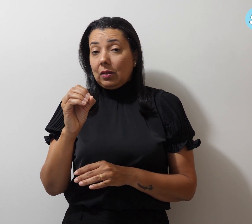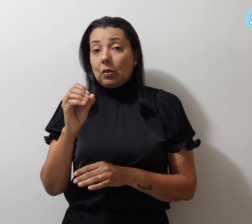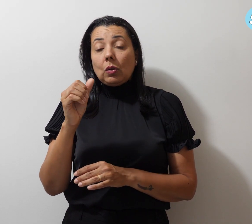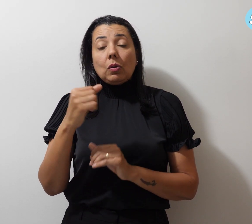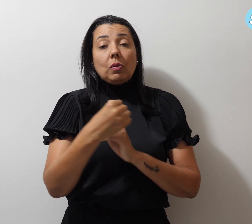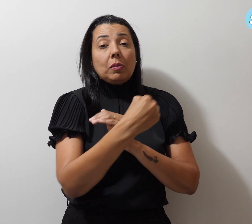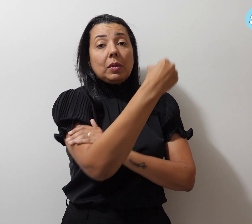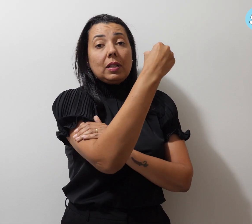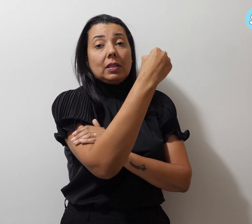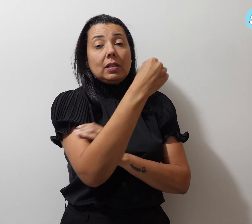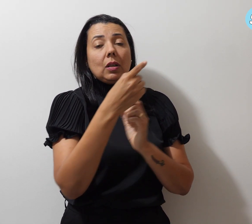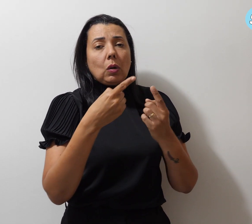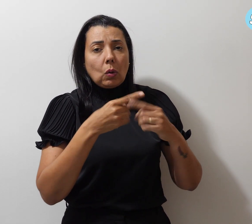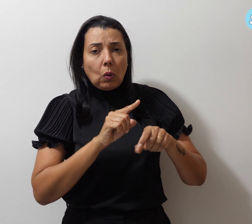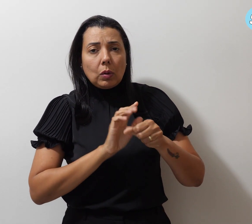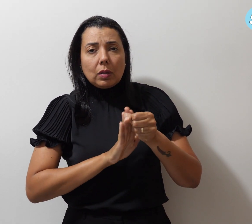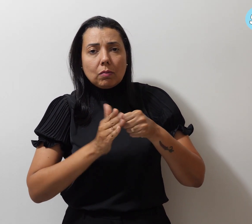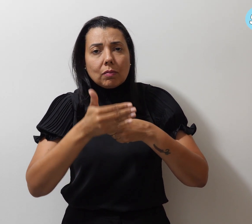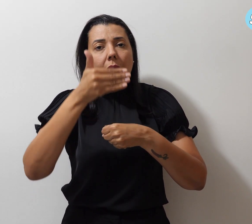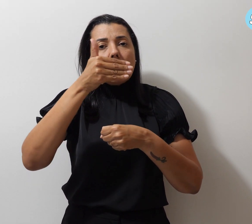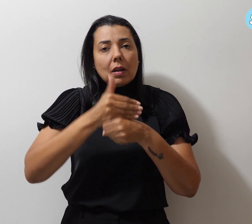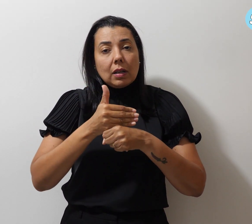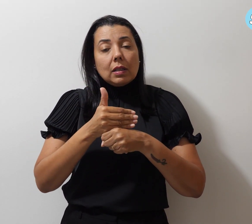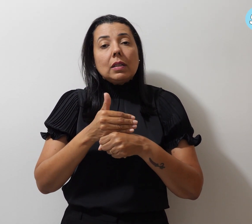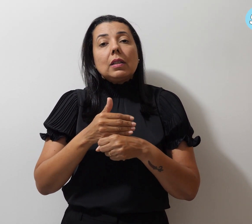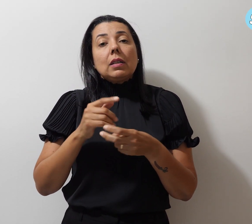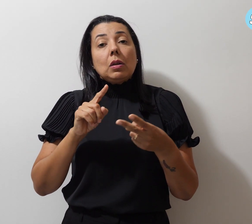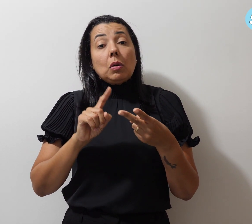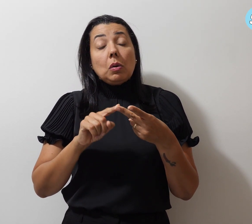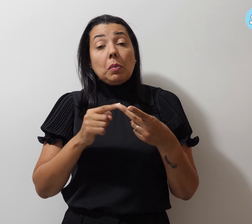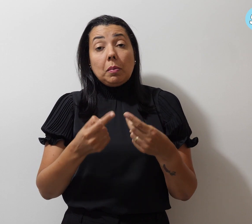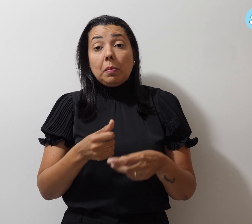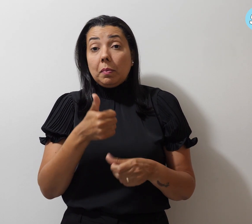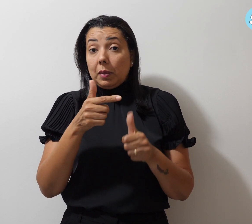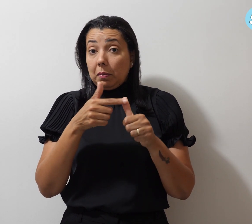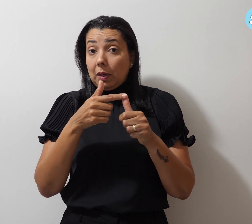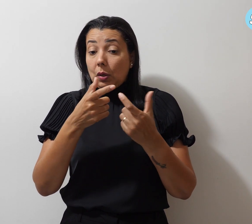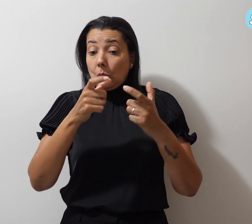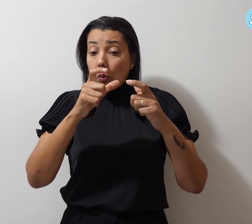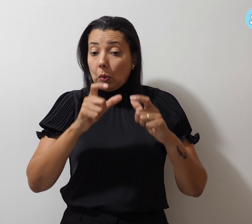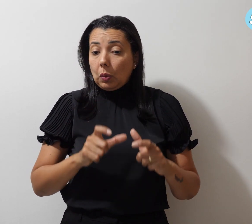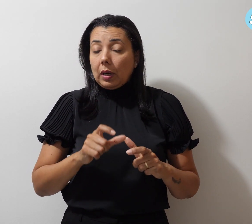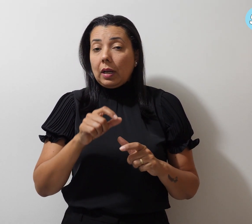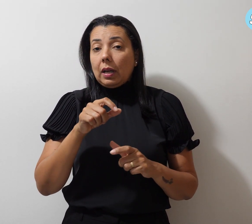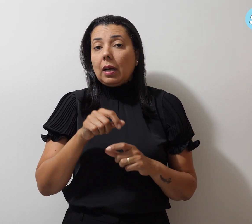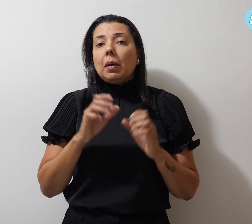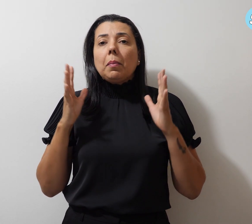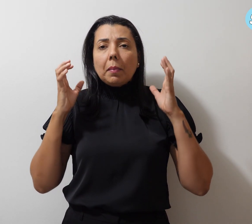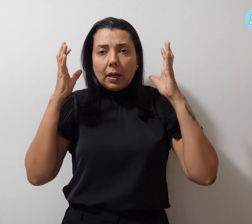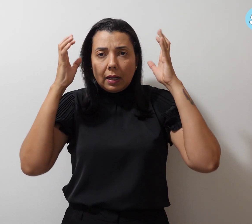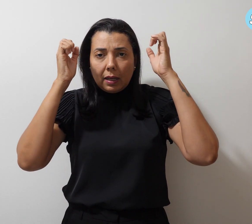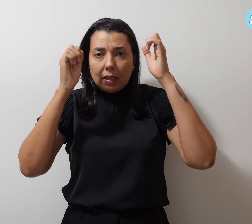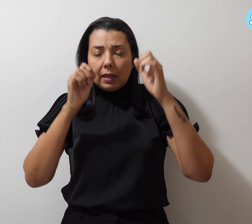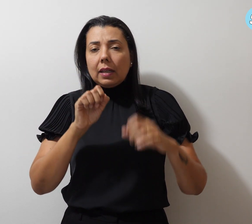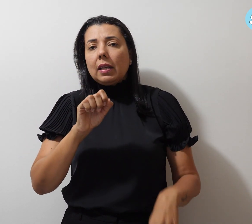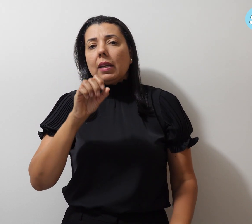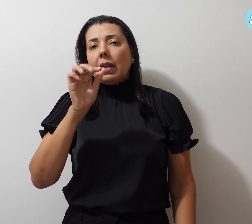Antifascistas. Disputa do primeiro lugar. Marielle FC 1 a 0 no